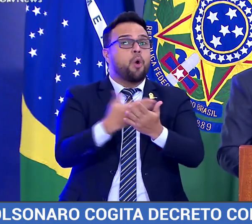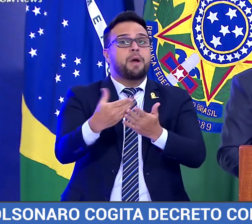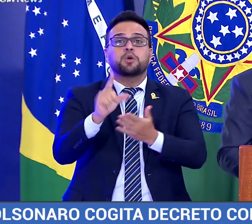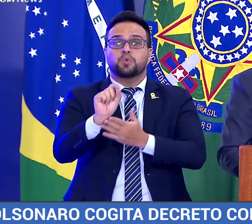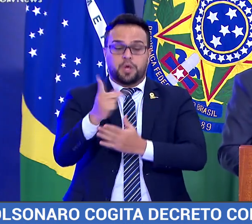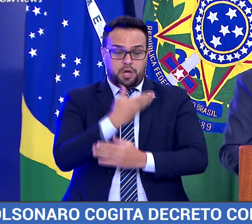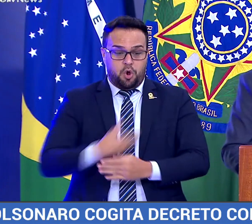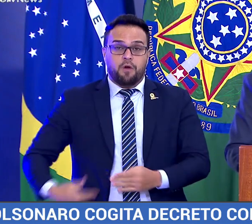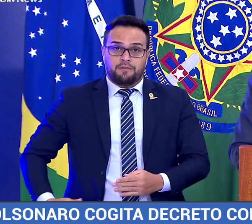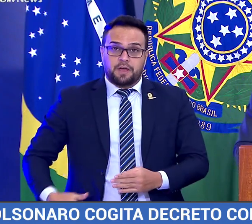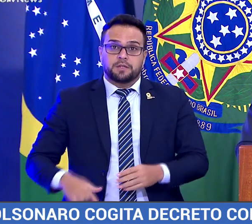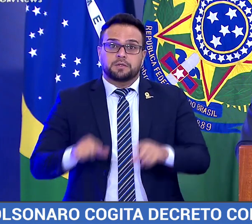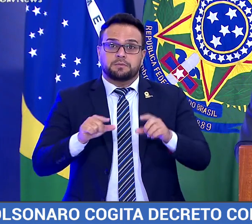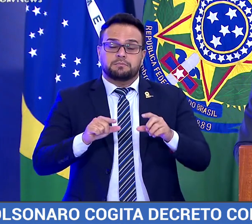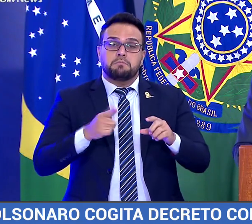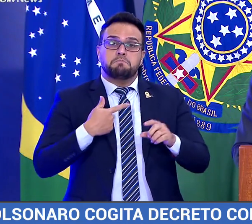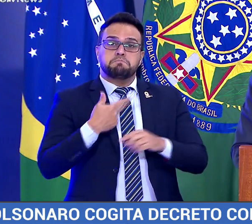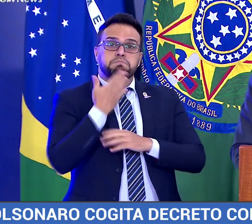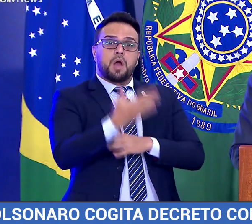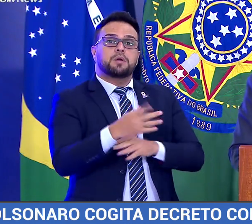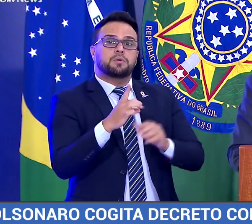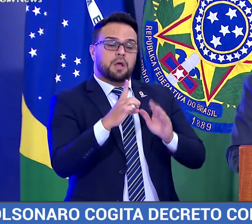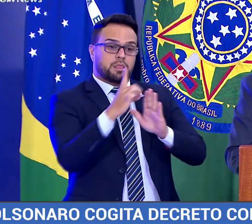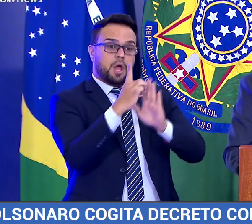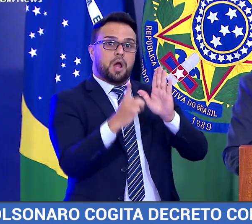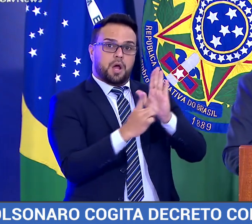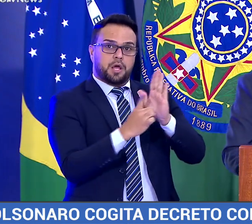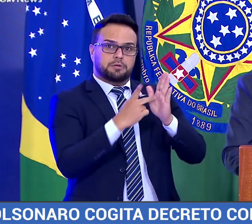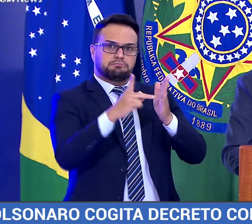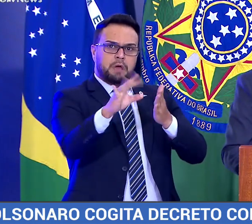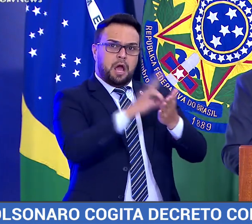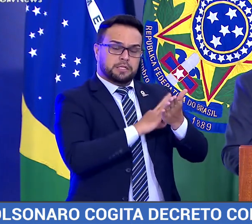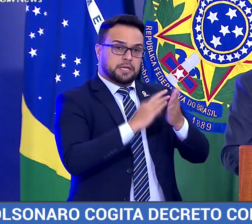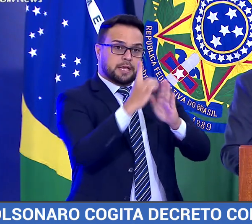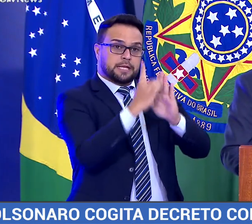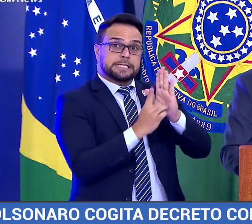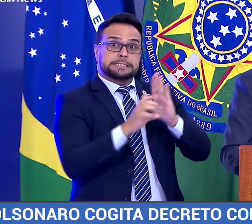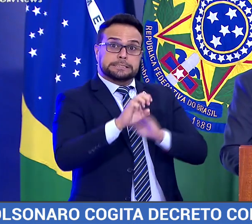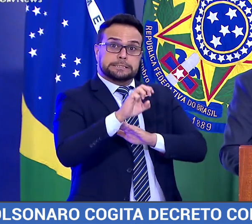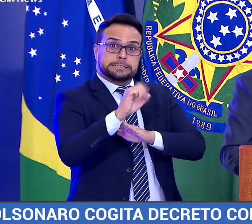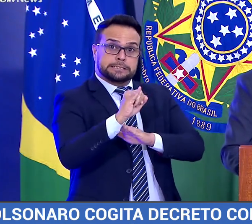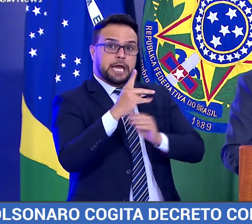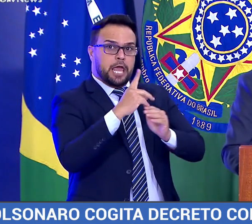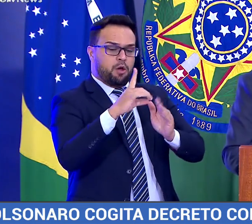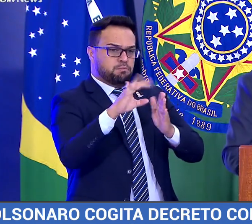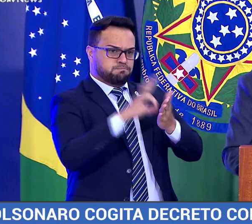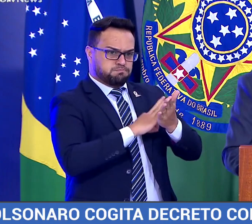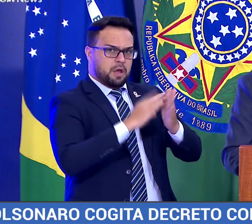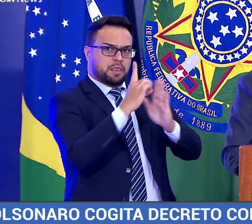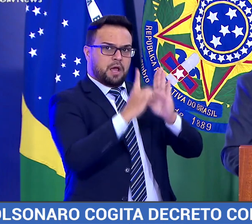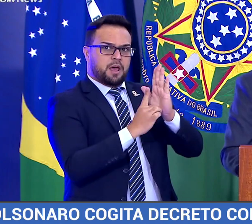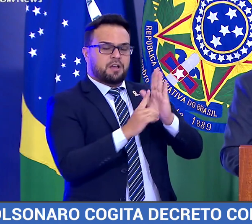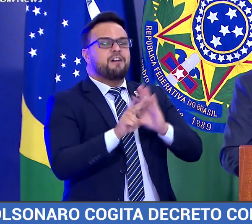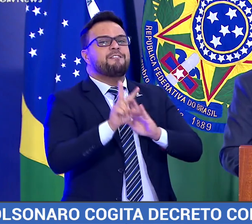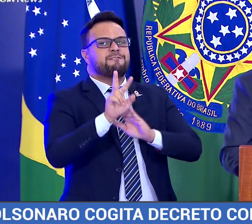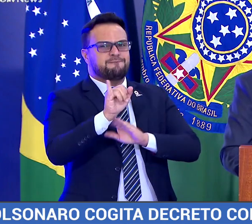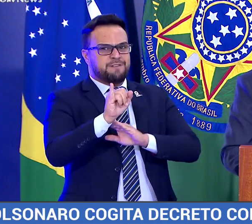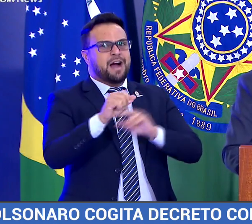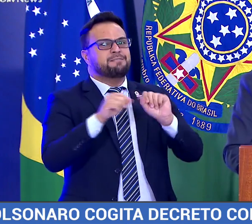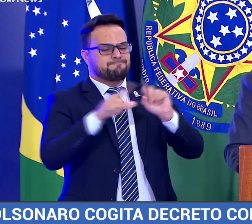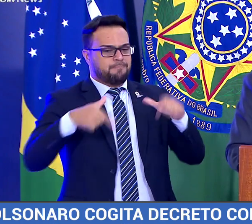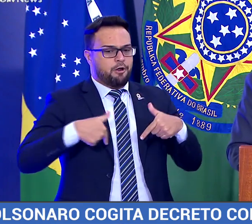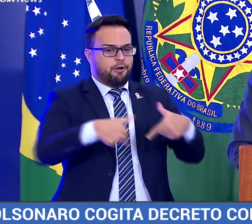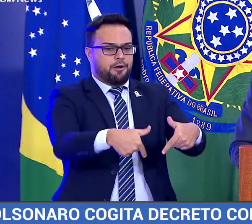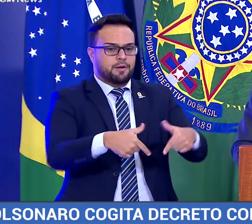governo que ele baixe um decreto e se eu baixar um decreto vai ser cumprido. Não